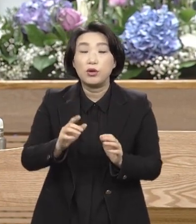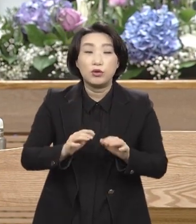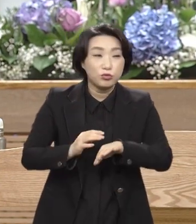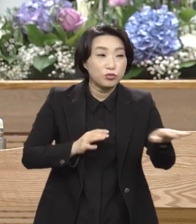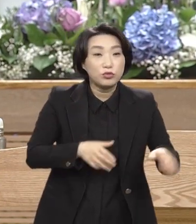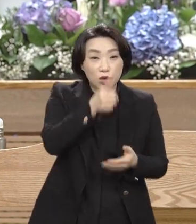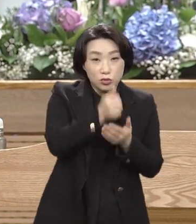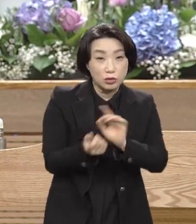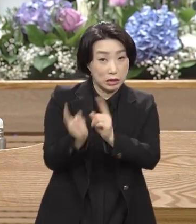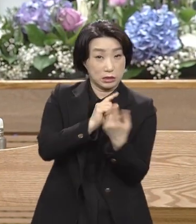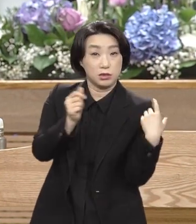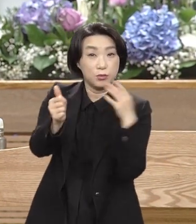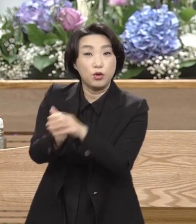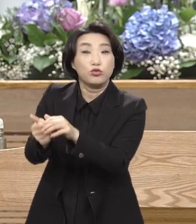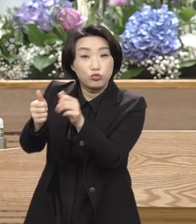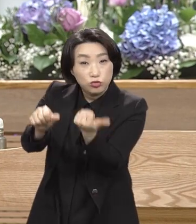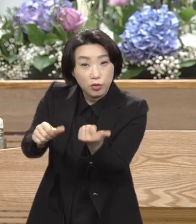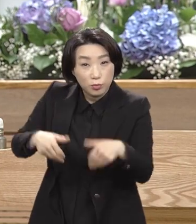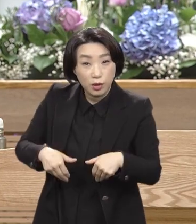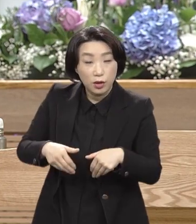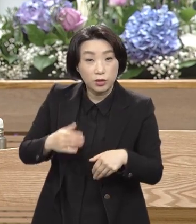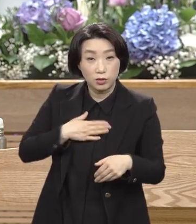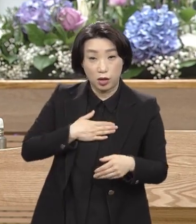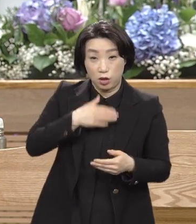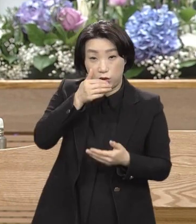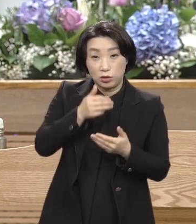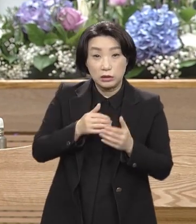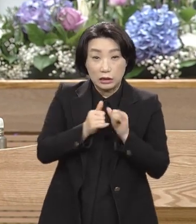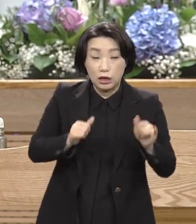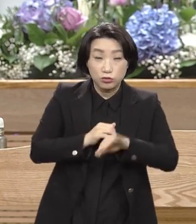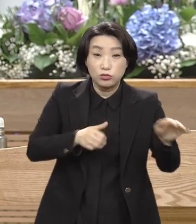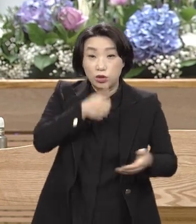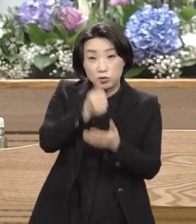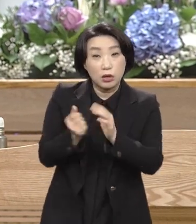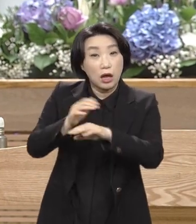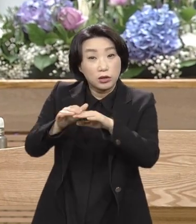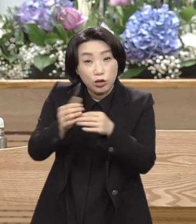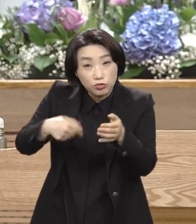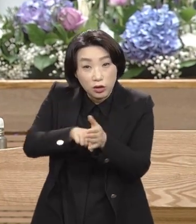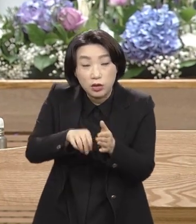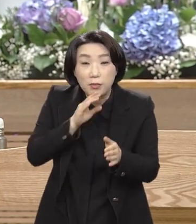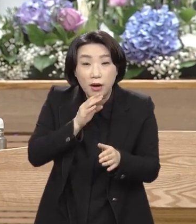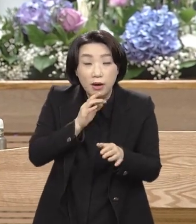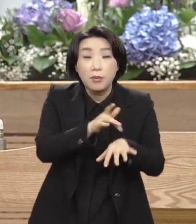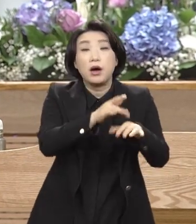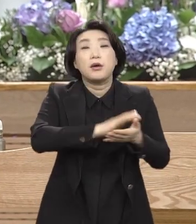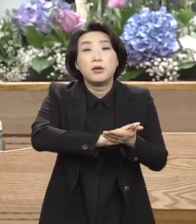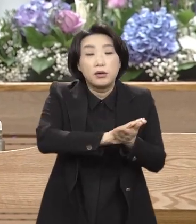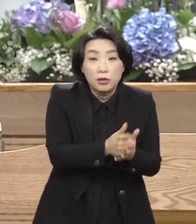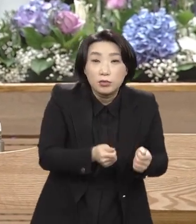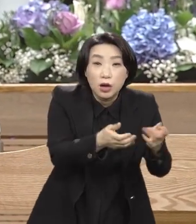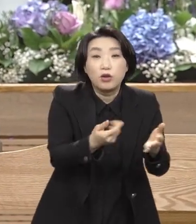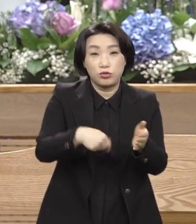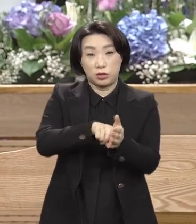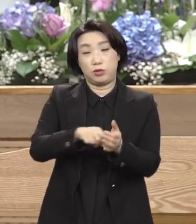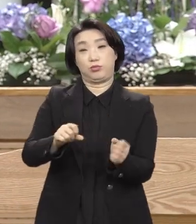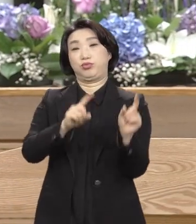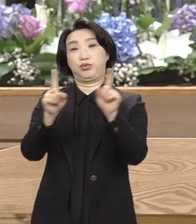죽어야 돼 죄를 해결하려면. 마귀를 면하려면 부활해야 돼. 사망의 세력을 면하려면.